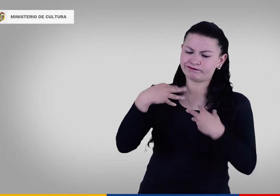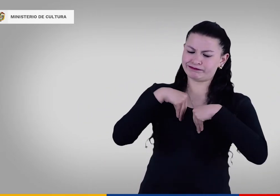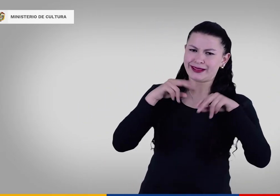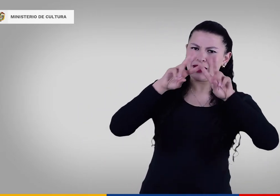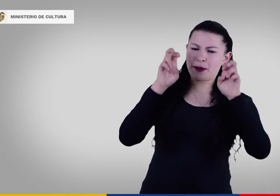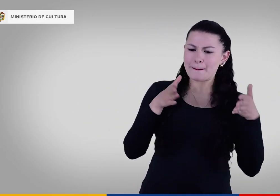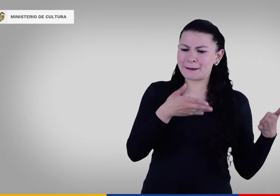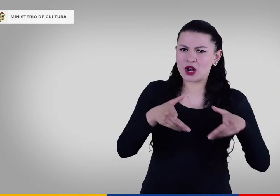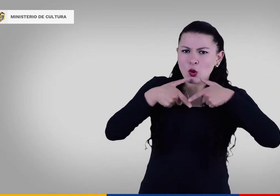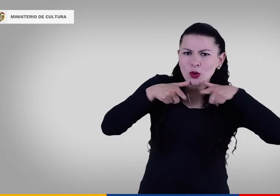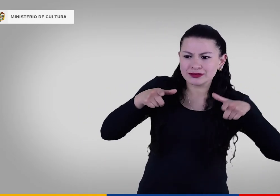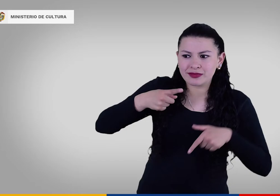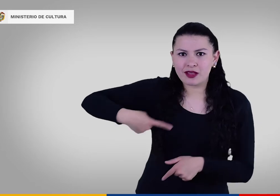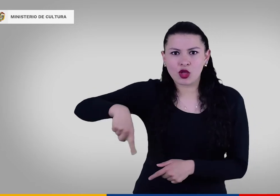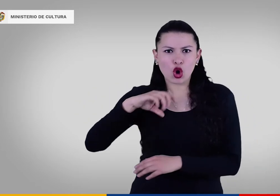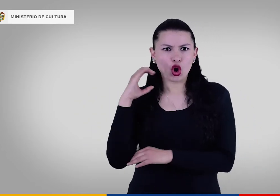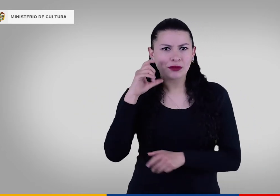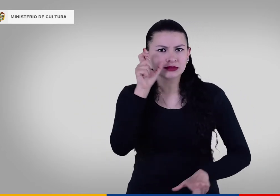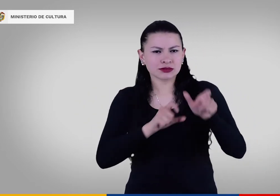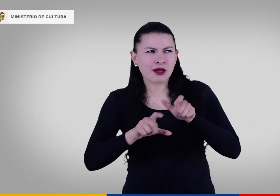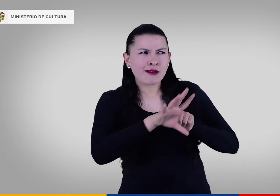profundizar y compartir sobre esta temática.